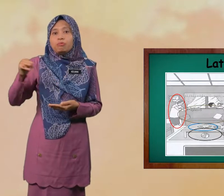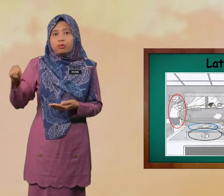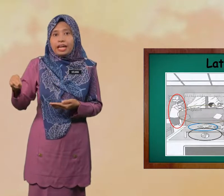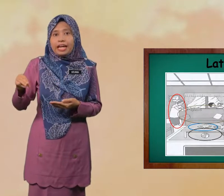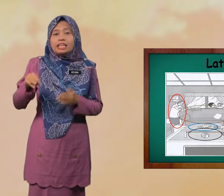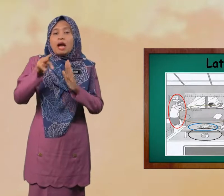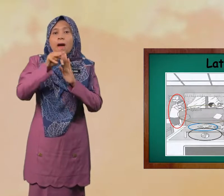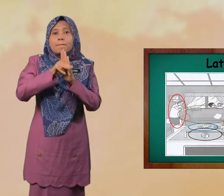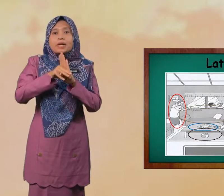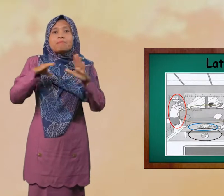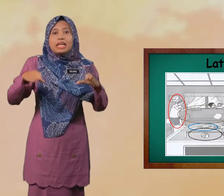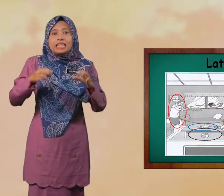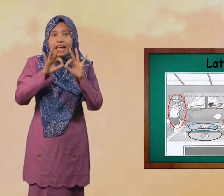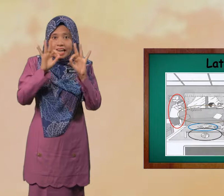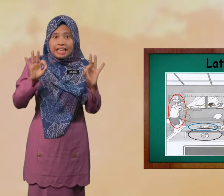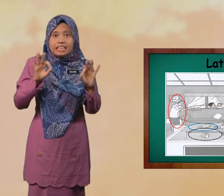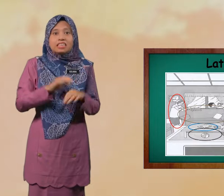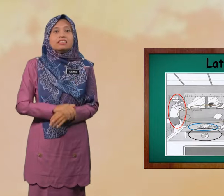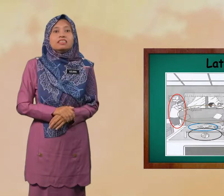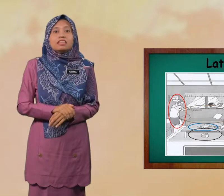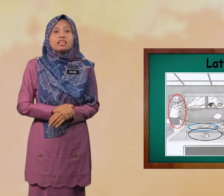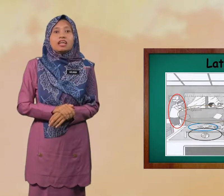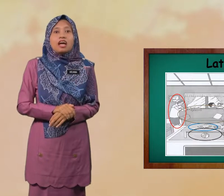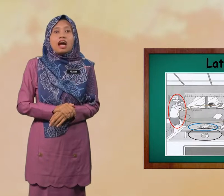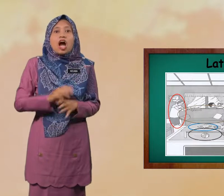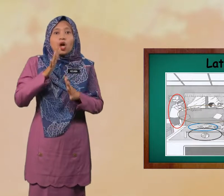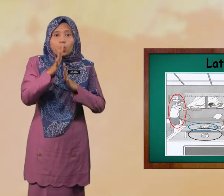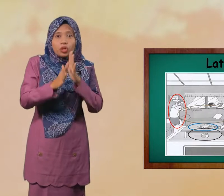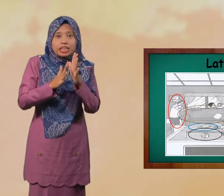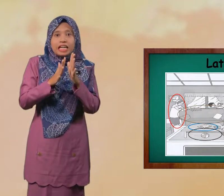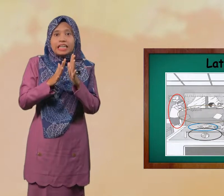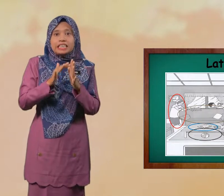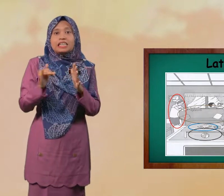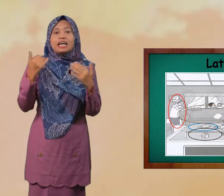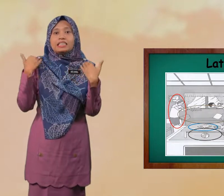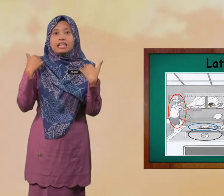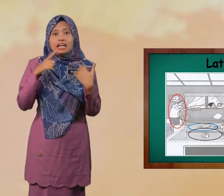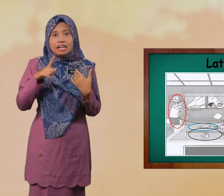-murid Membina Ayat Kod tangannya Adalah